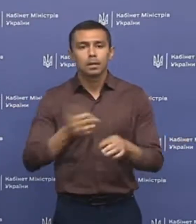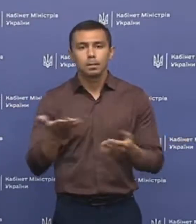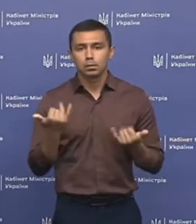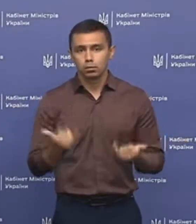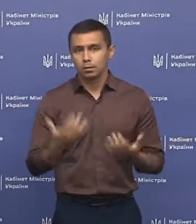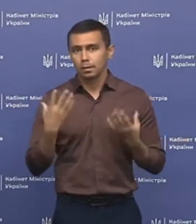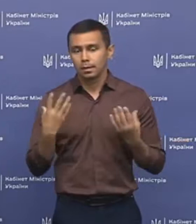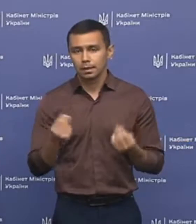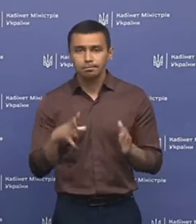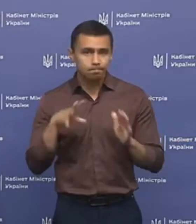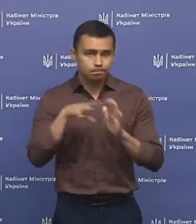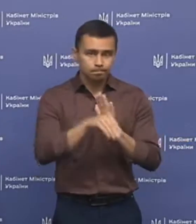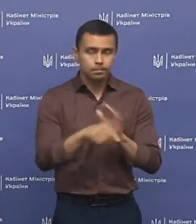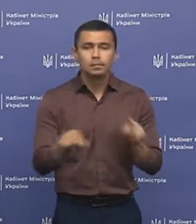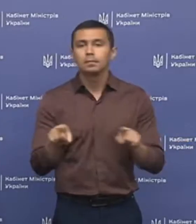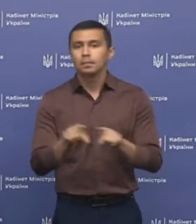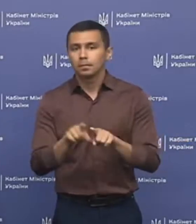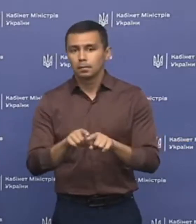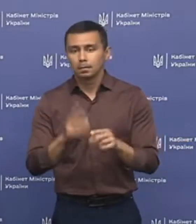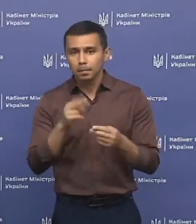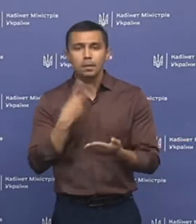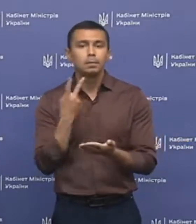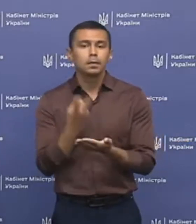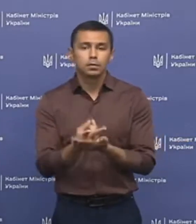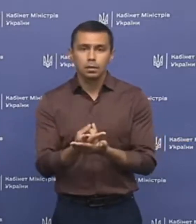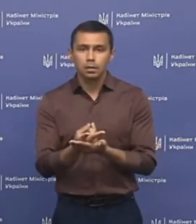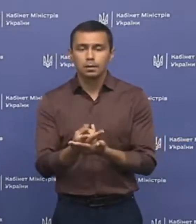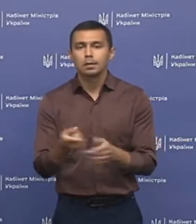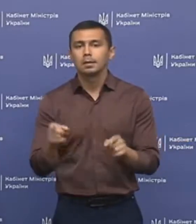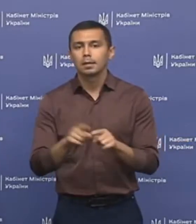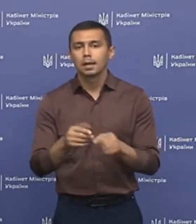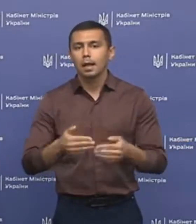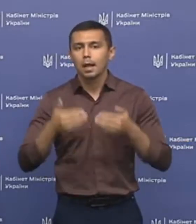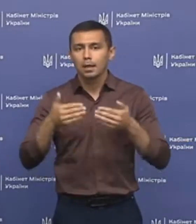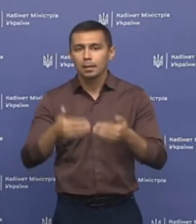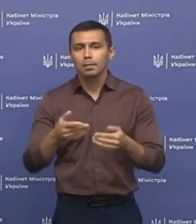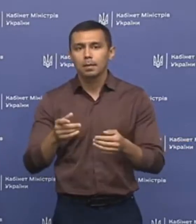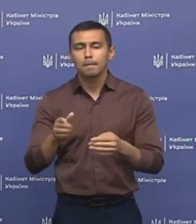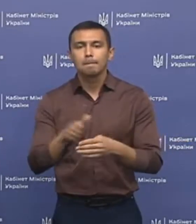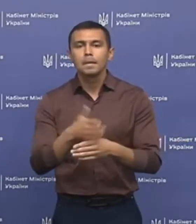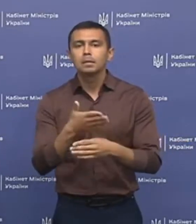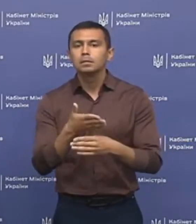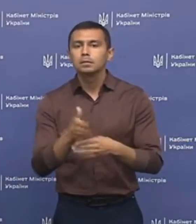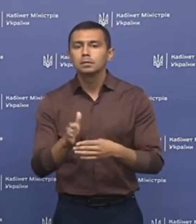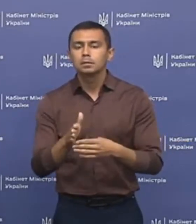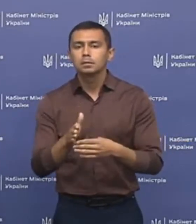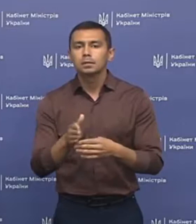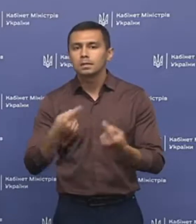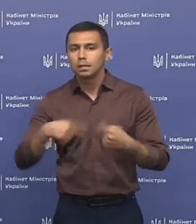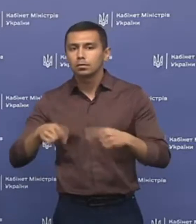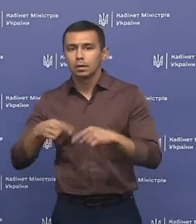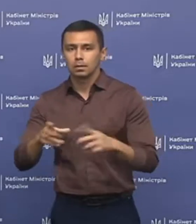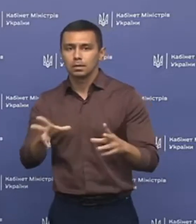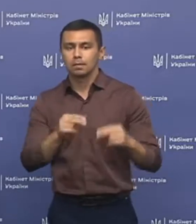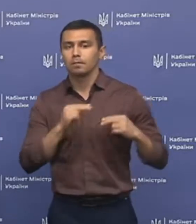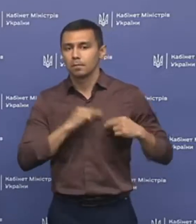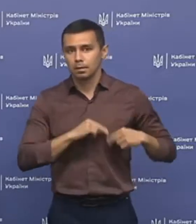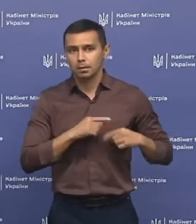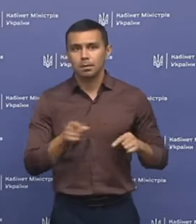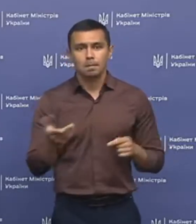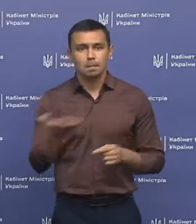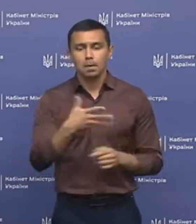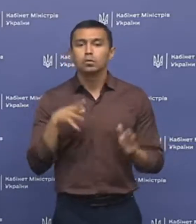який ми на сьогоднішній день впроваджуємо, також передбачає такі етапи міжсекторальної співпраці.